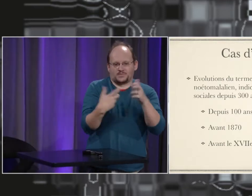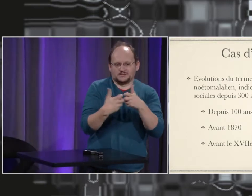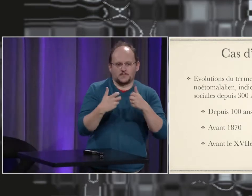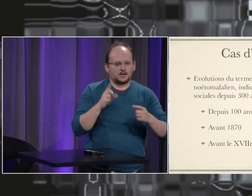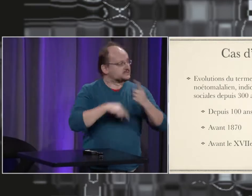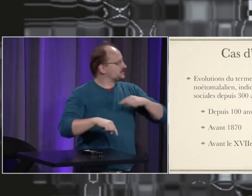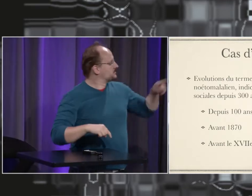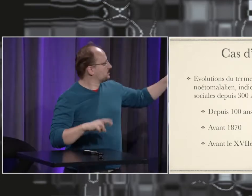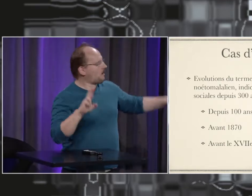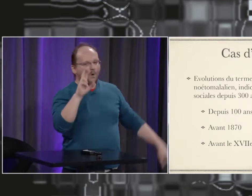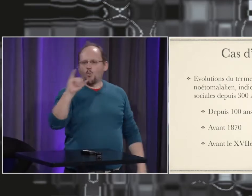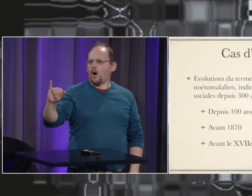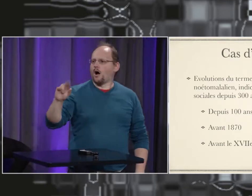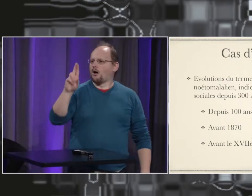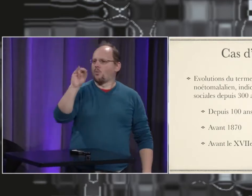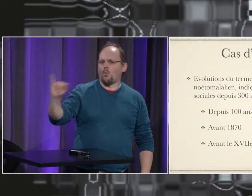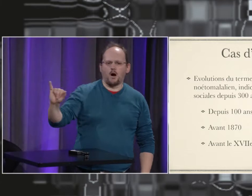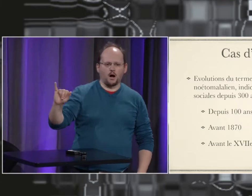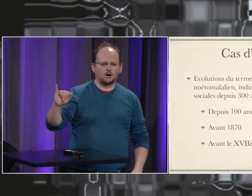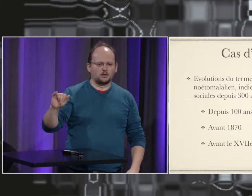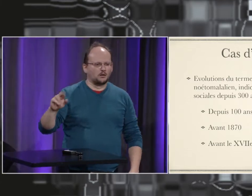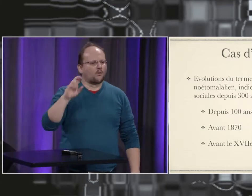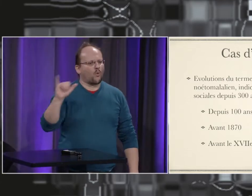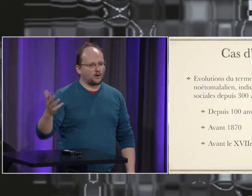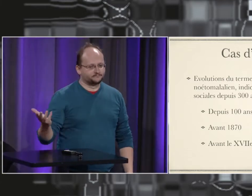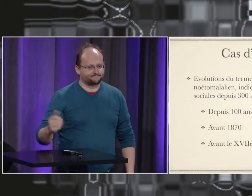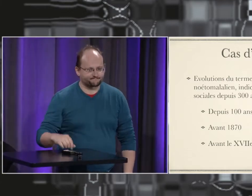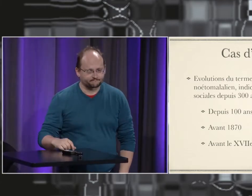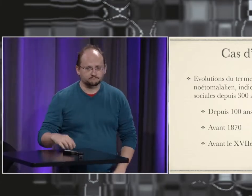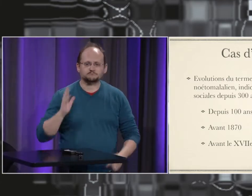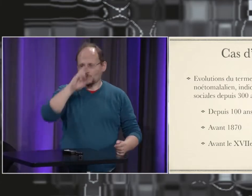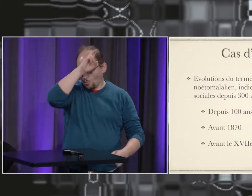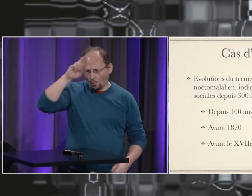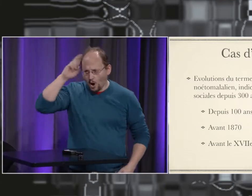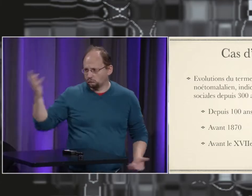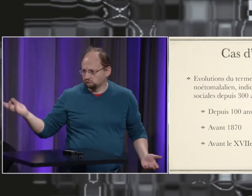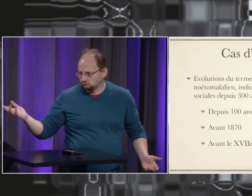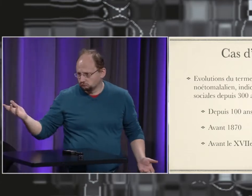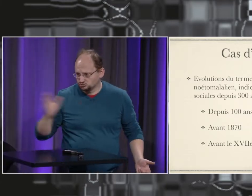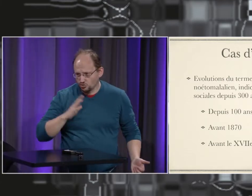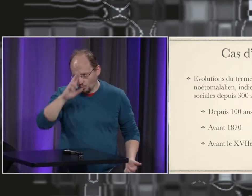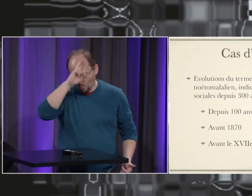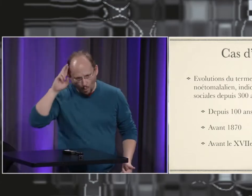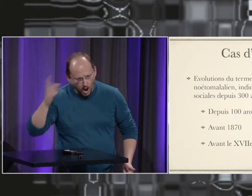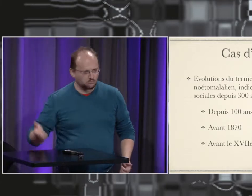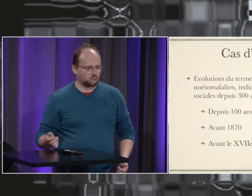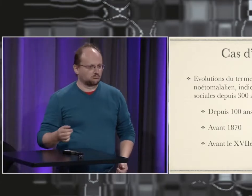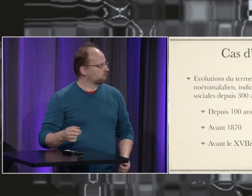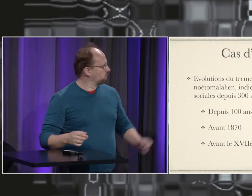alors avant de vous présenter tout ça je vais vous présenter un exemple le signe de roi donc aujourd'hui on le signe comme ça vous le